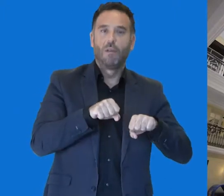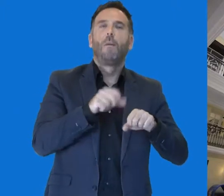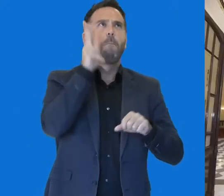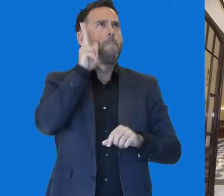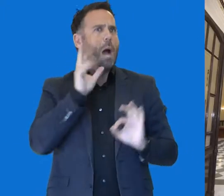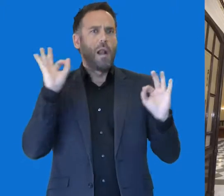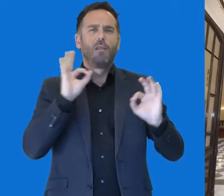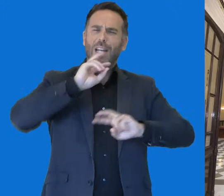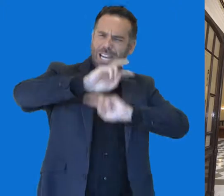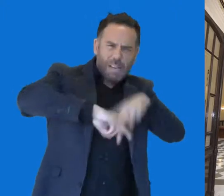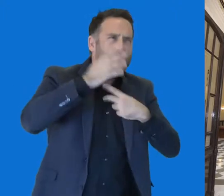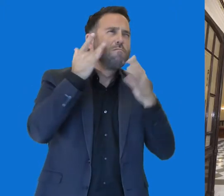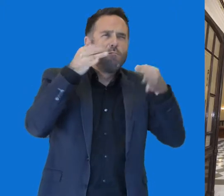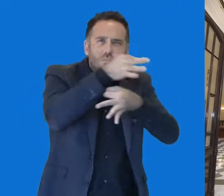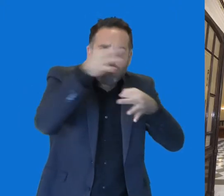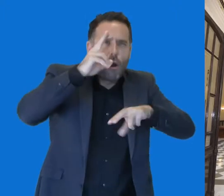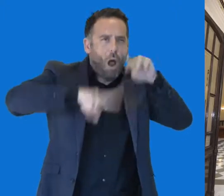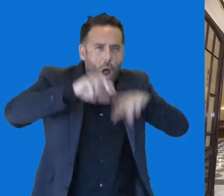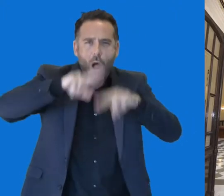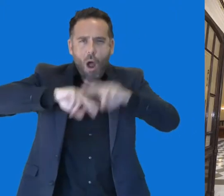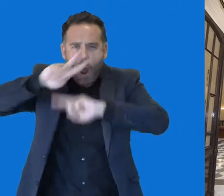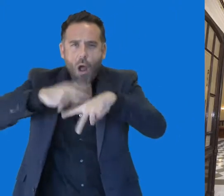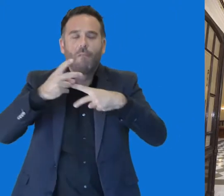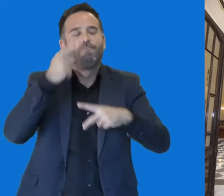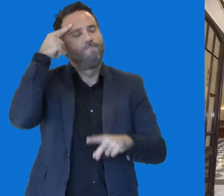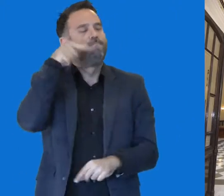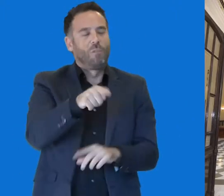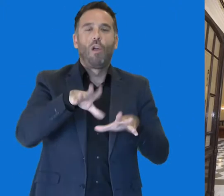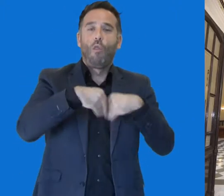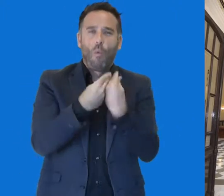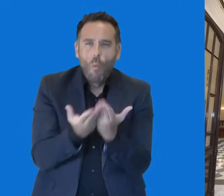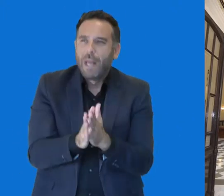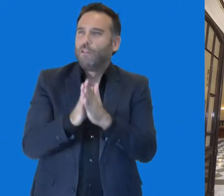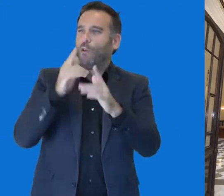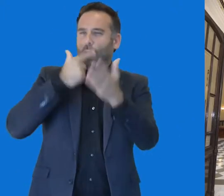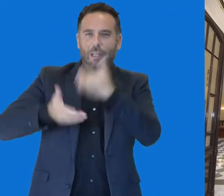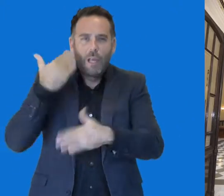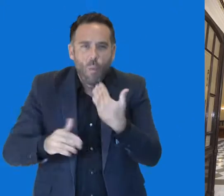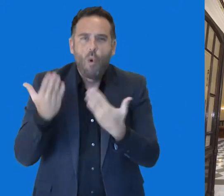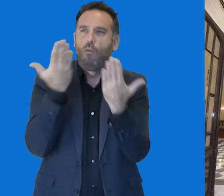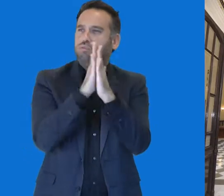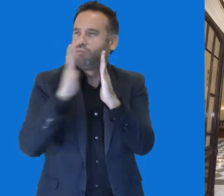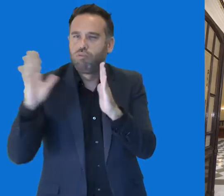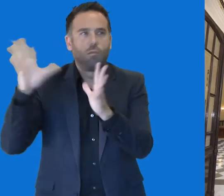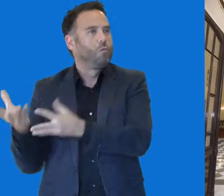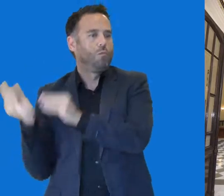Alameda Principal que tras una excelente restauración fue destinado a conservar el patrimonio documental y bibliográfico de la ciudad.